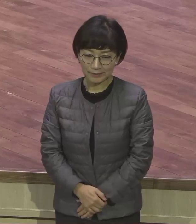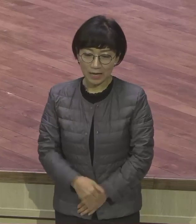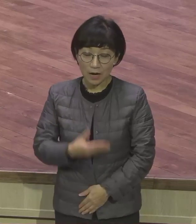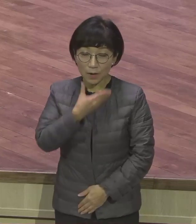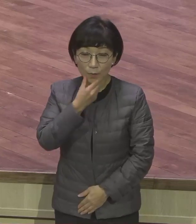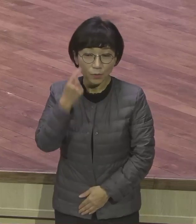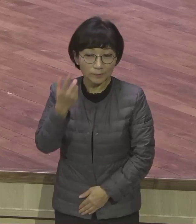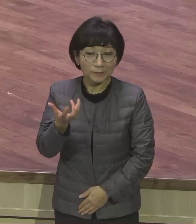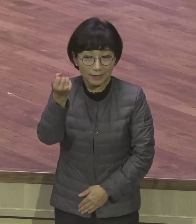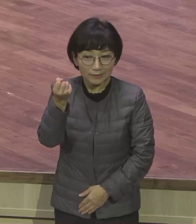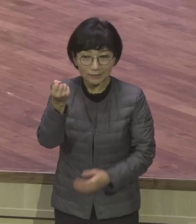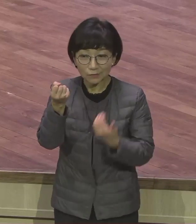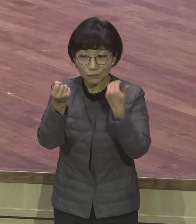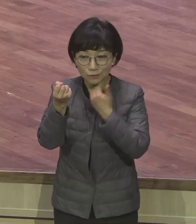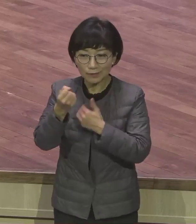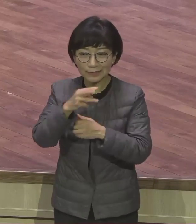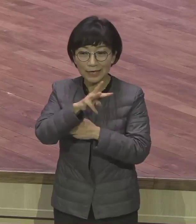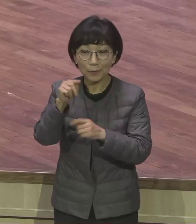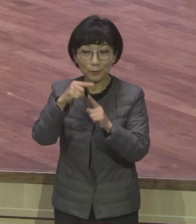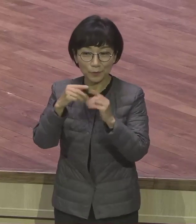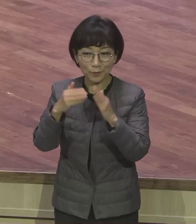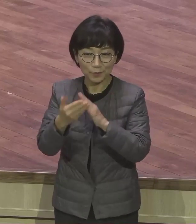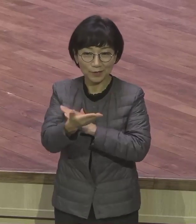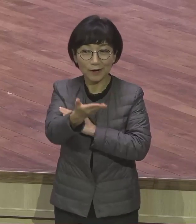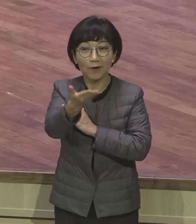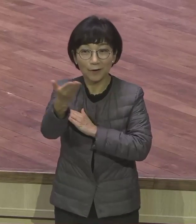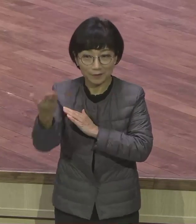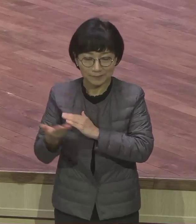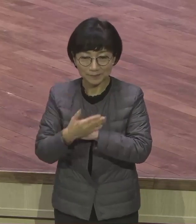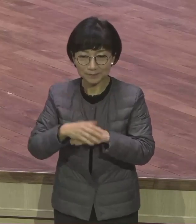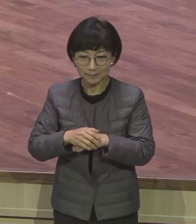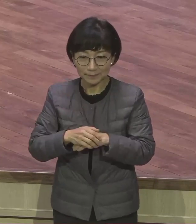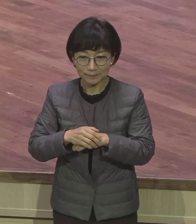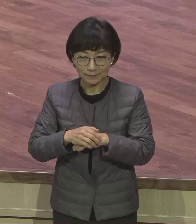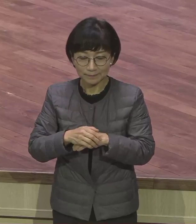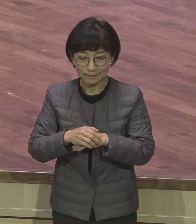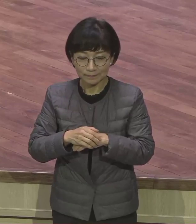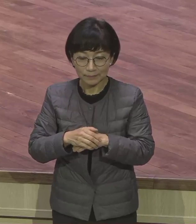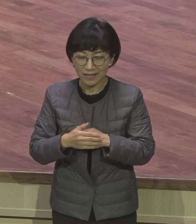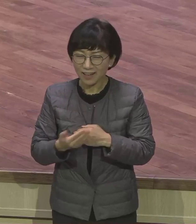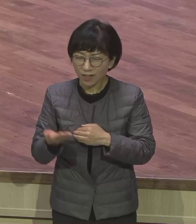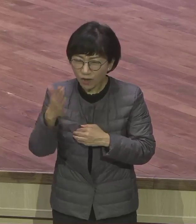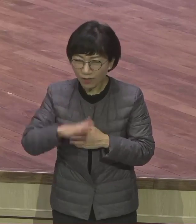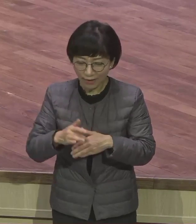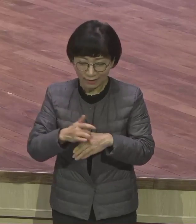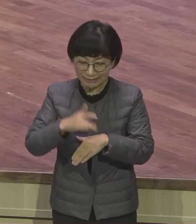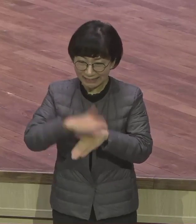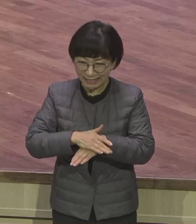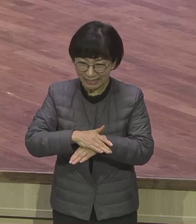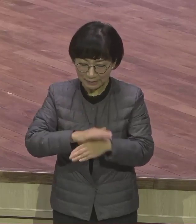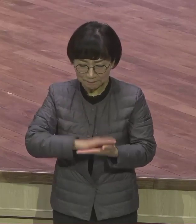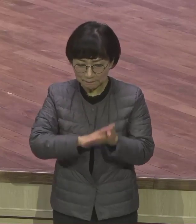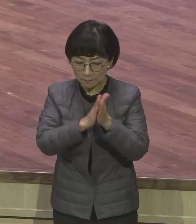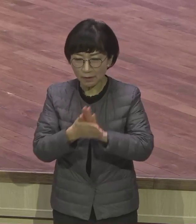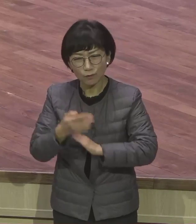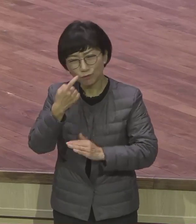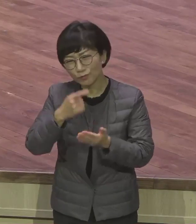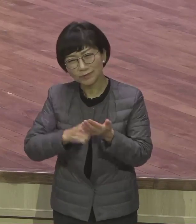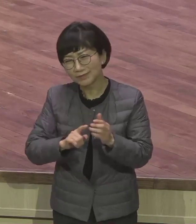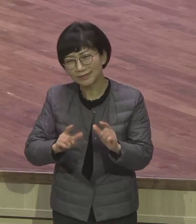이런 체질 변화가 말처럼 쉬운 게 아니에요 성경학자가 어느 한